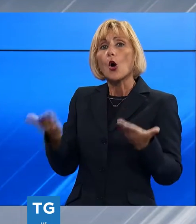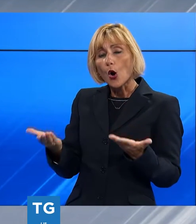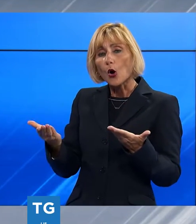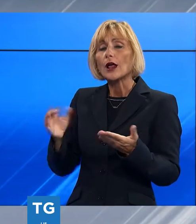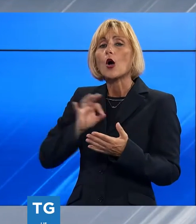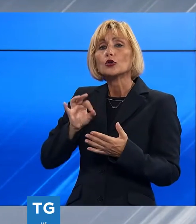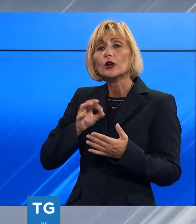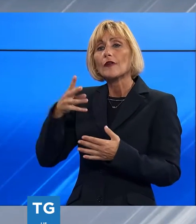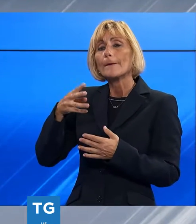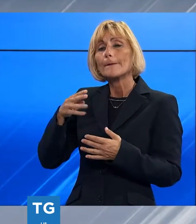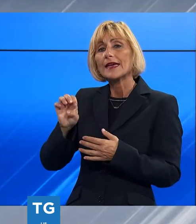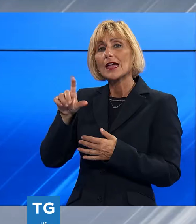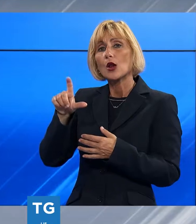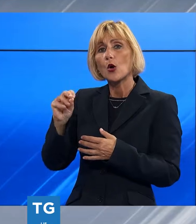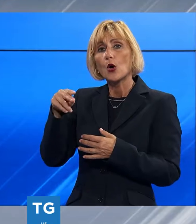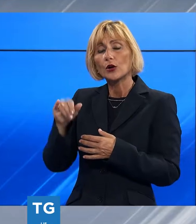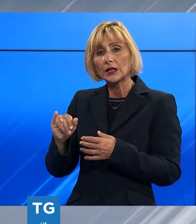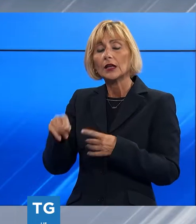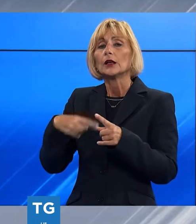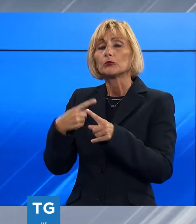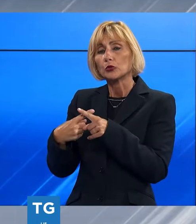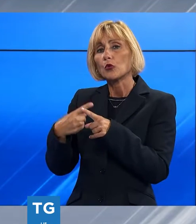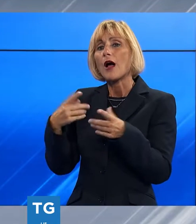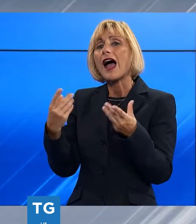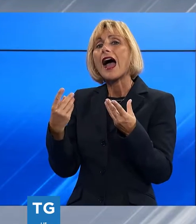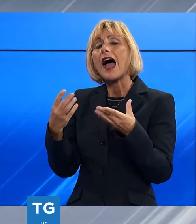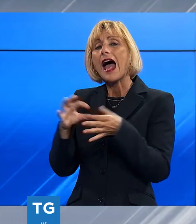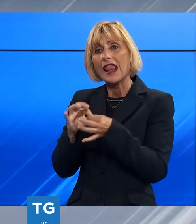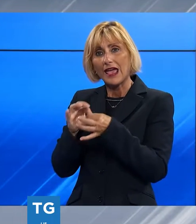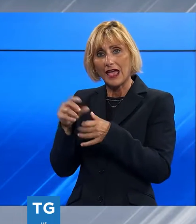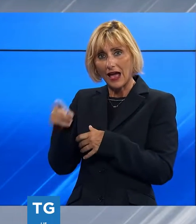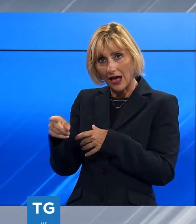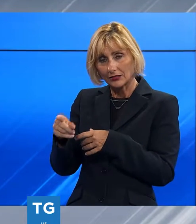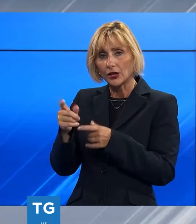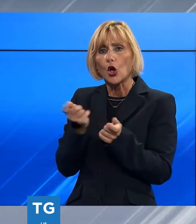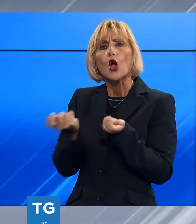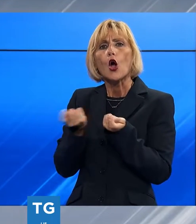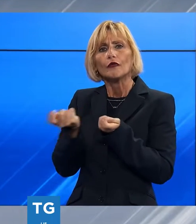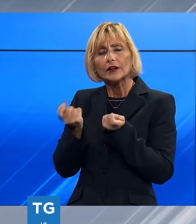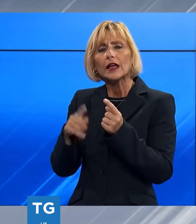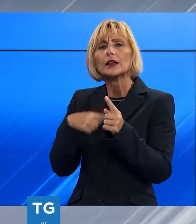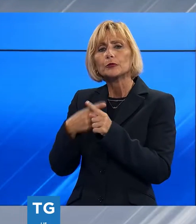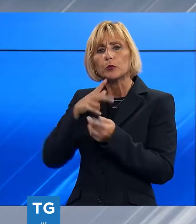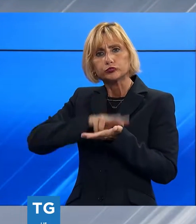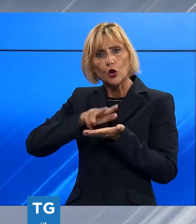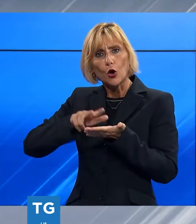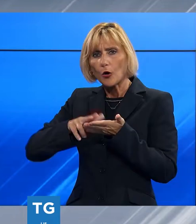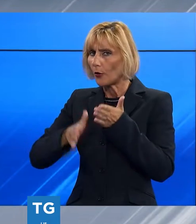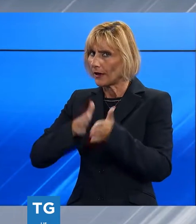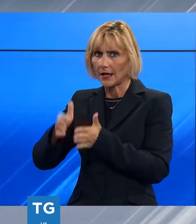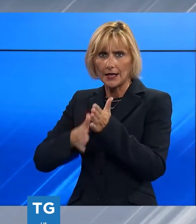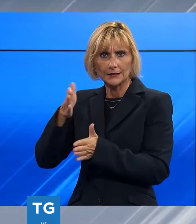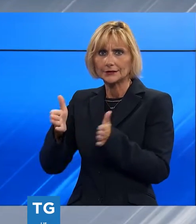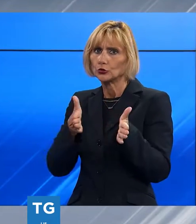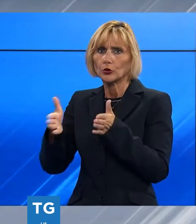suoi alleati governare e anche portare avanti le tante promesse che hanno fatto in campagna elettorale. Sul